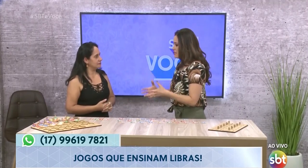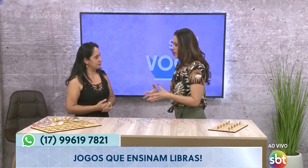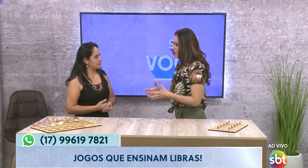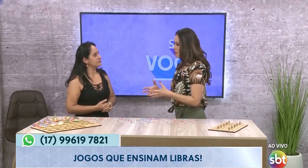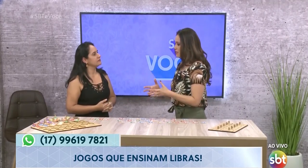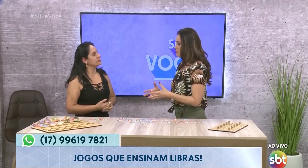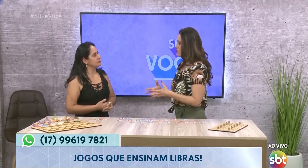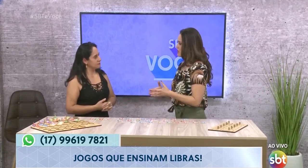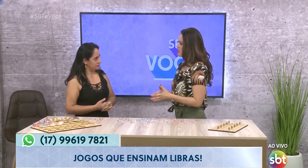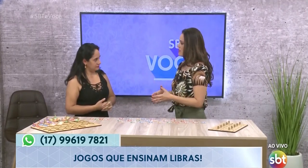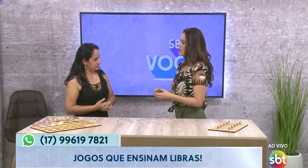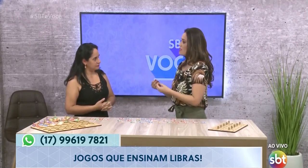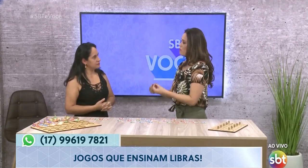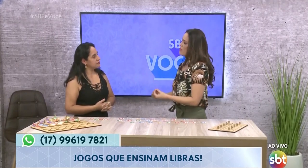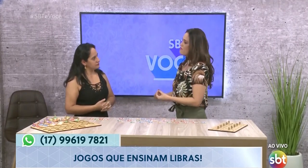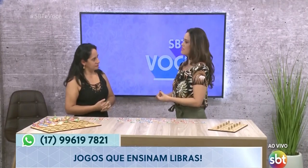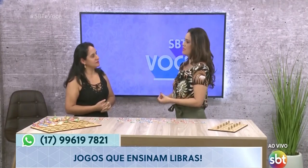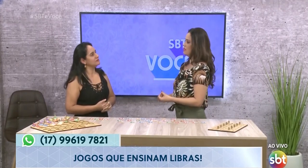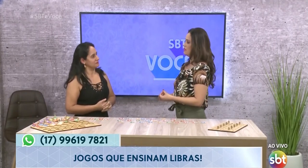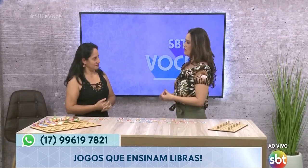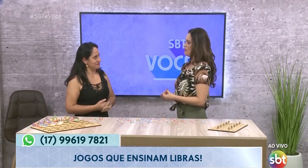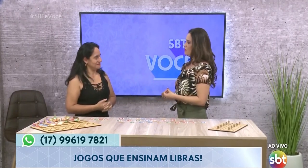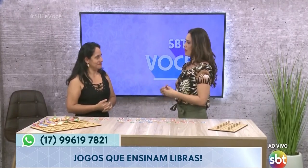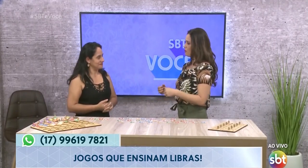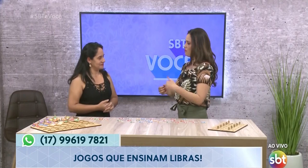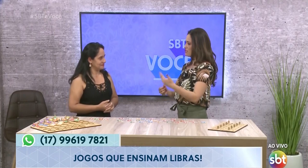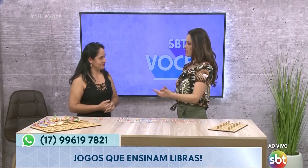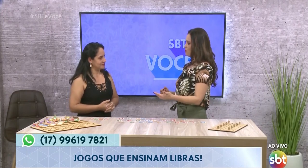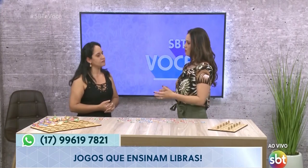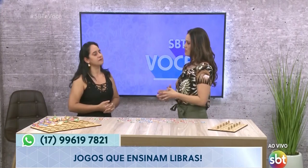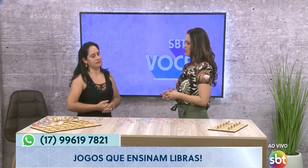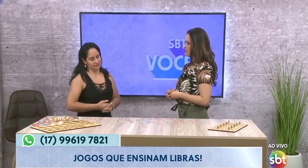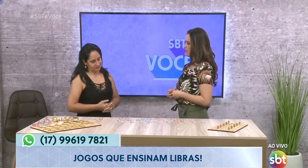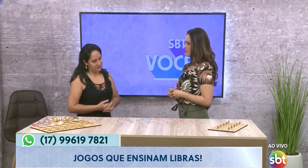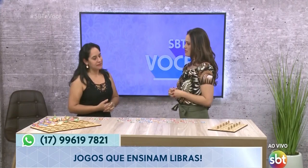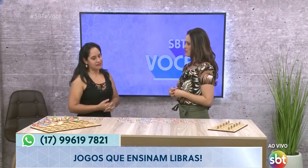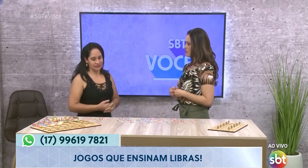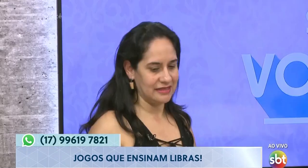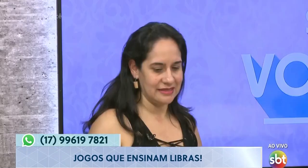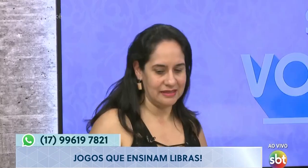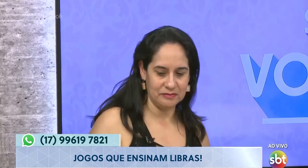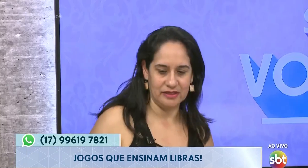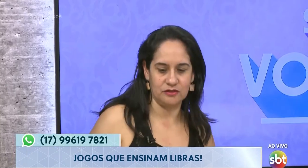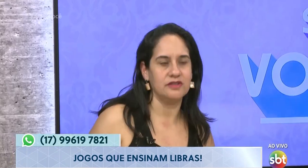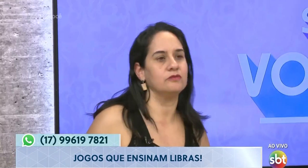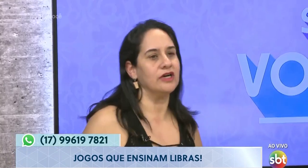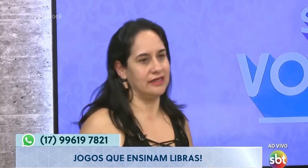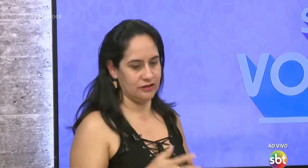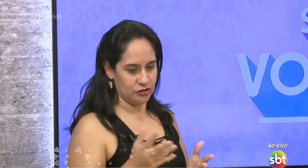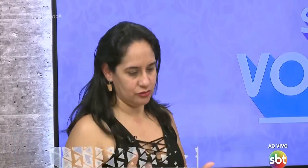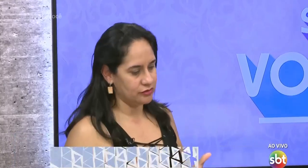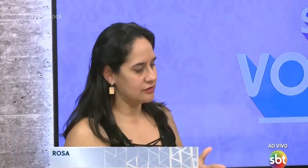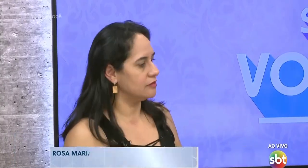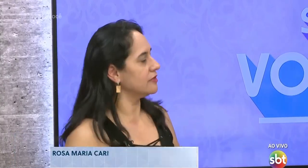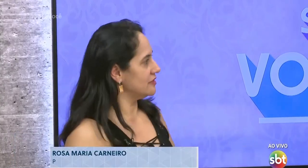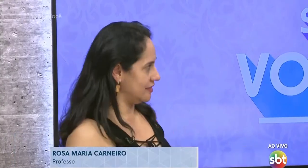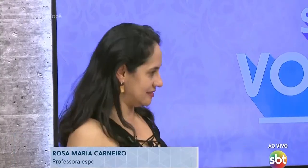ensinar Libras pra essa criança saber fazer? Pra ela conversar com outras crianças? Sim, exatamente, Miriam. Boa tarde a todos. É um prazer